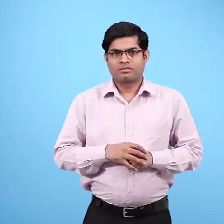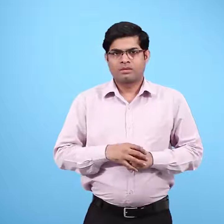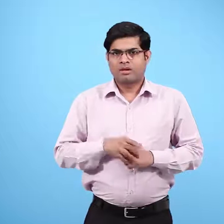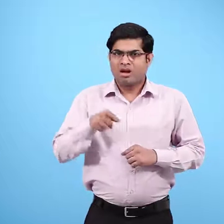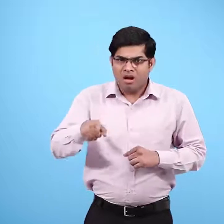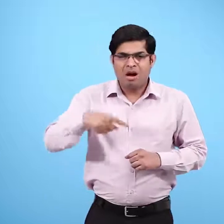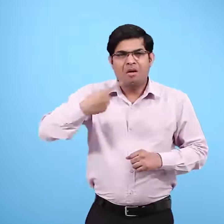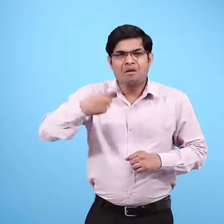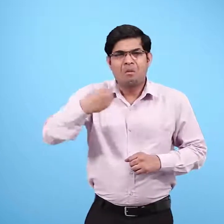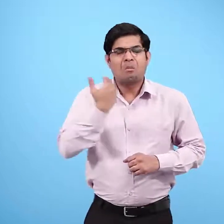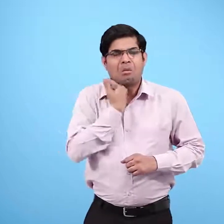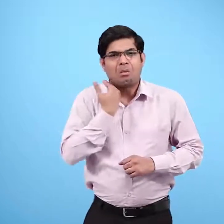अक्सर बीमार रहती है